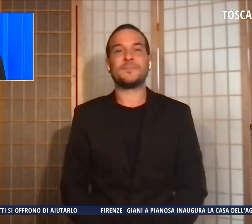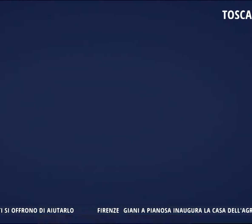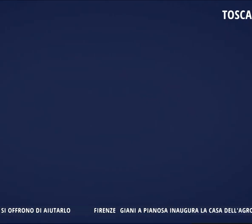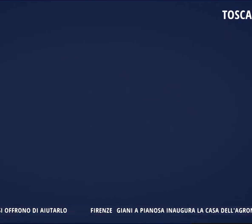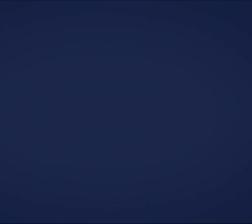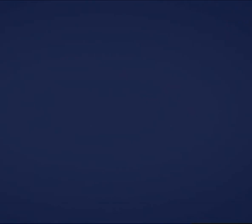Grazie a tutti.